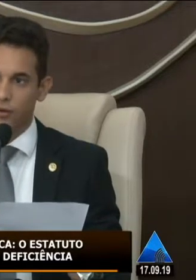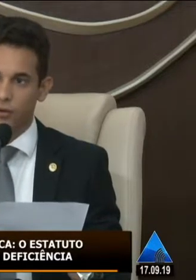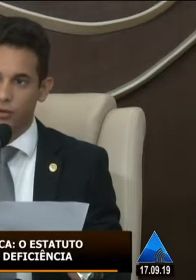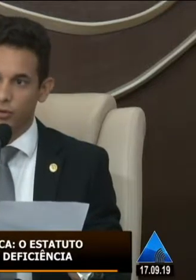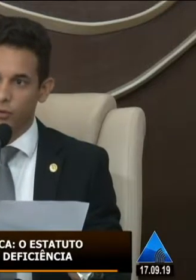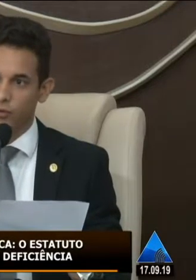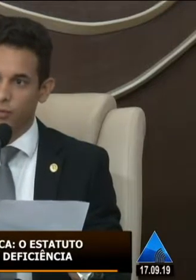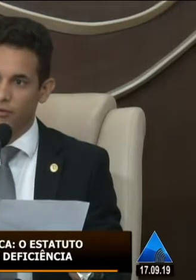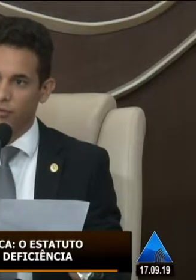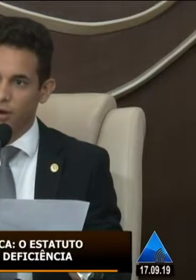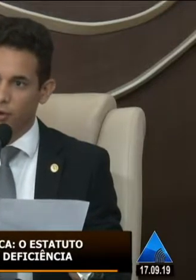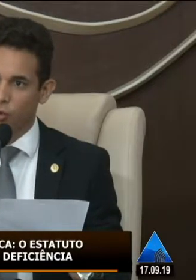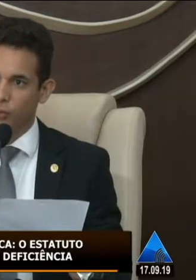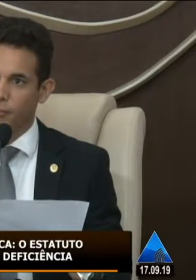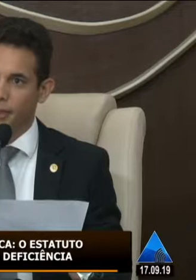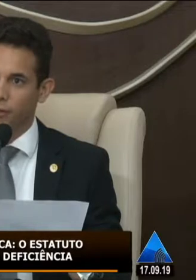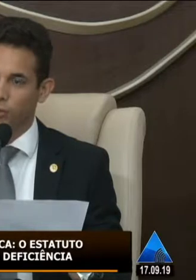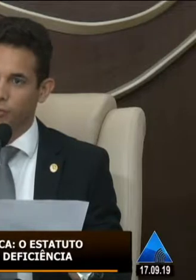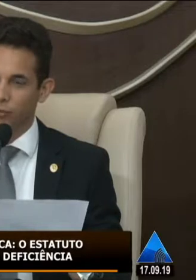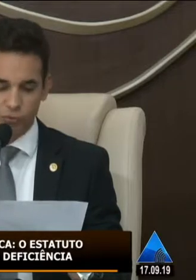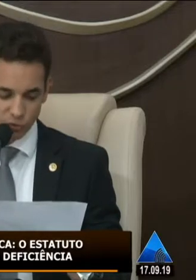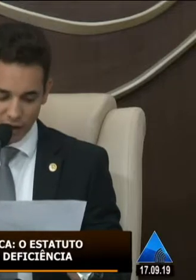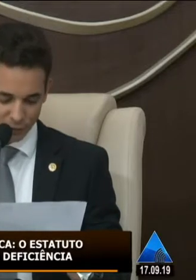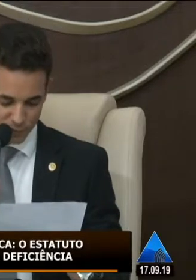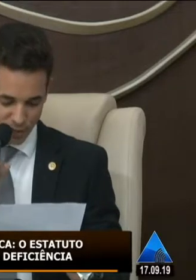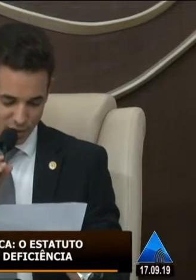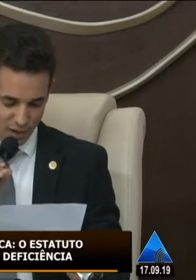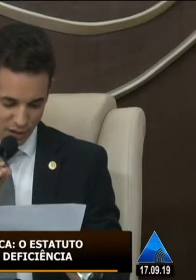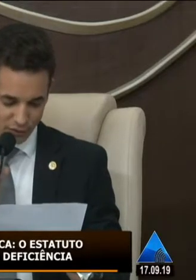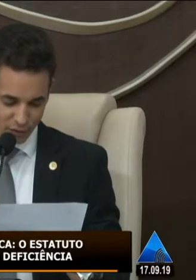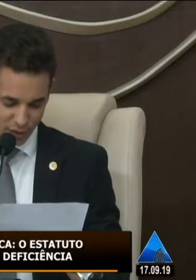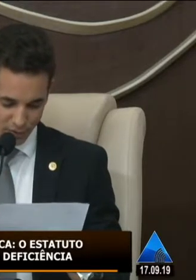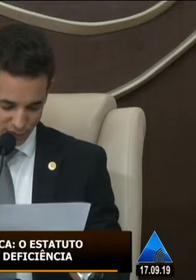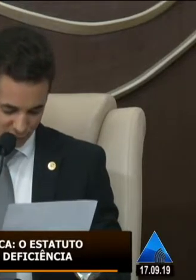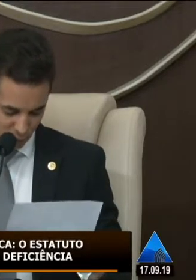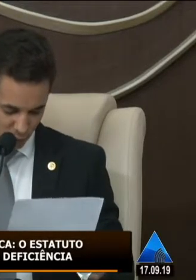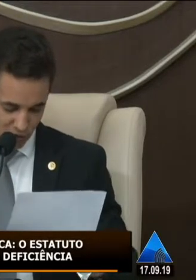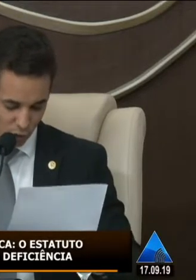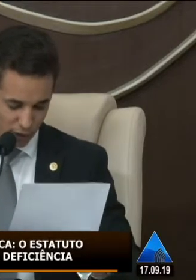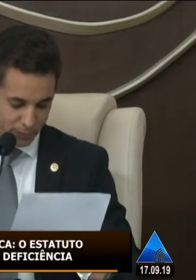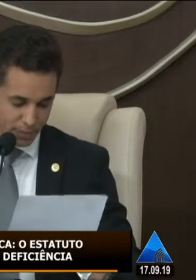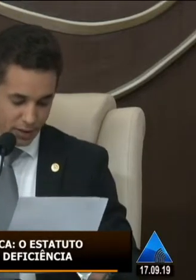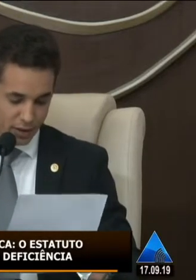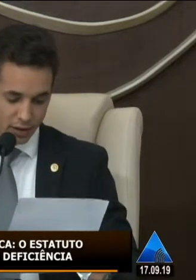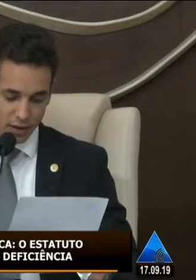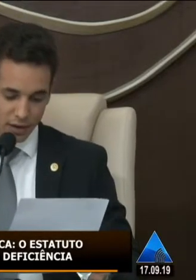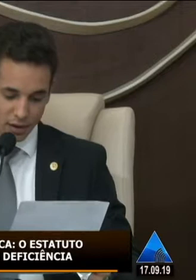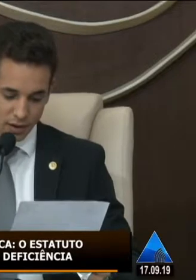eu creio que de outras partes já vem de Caicó também de outras partes do nosso estado agradecemos aqui a presença quero convidar agora